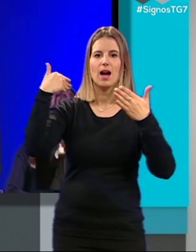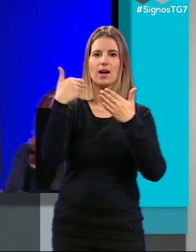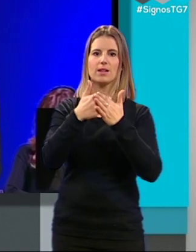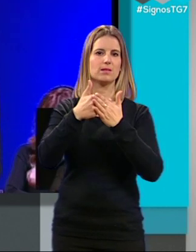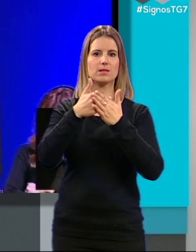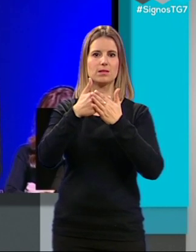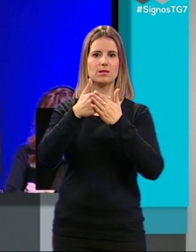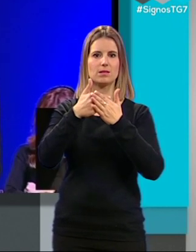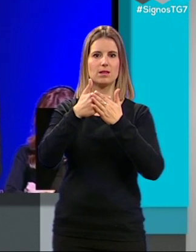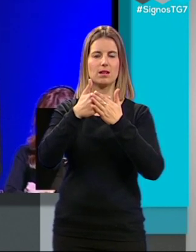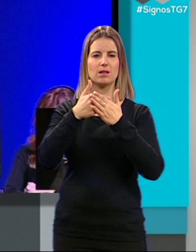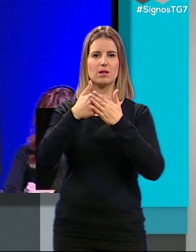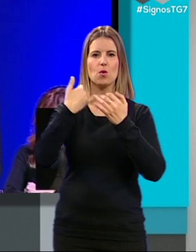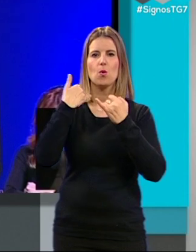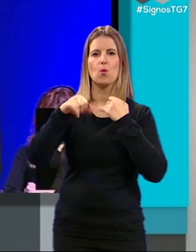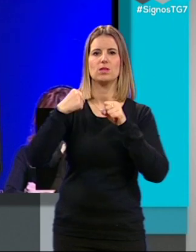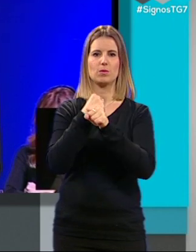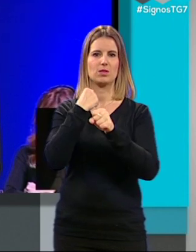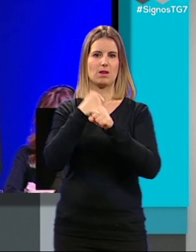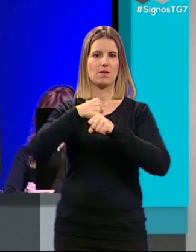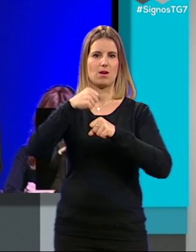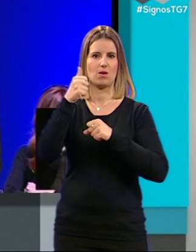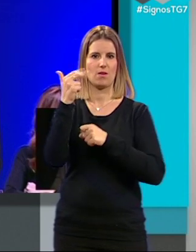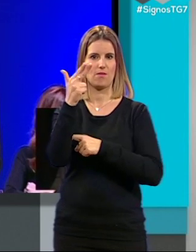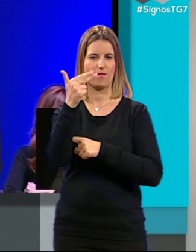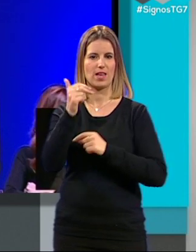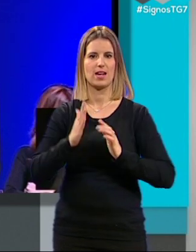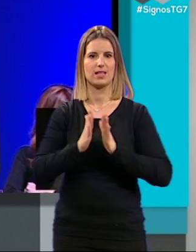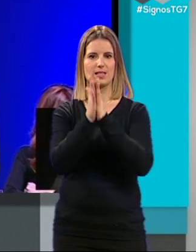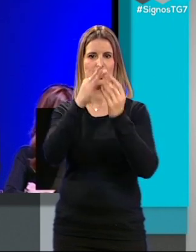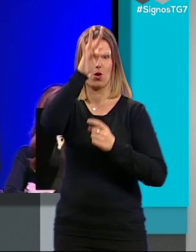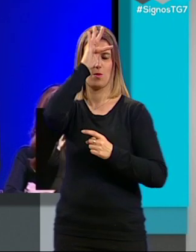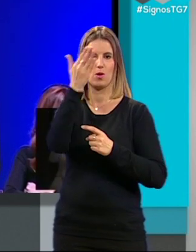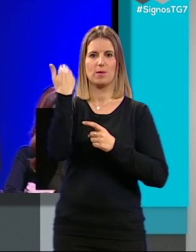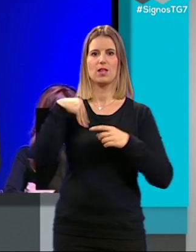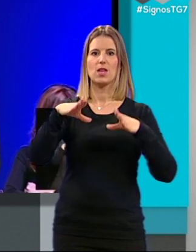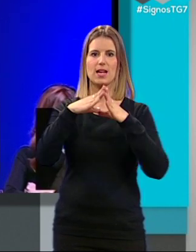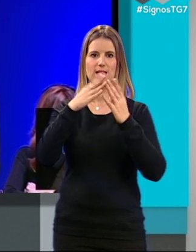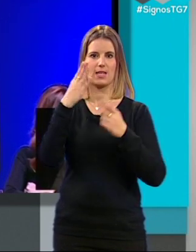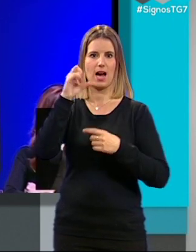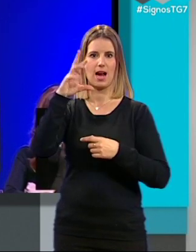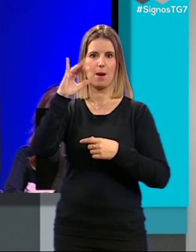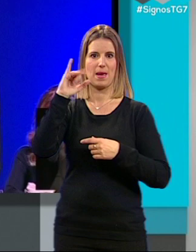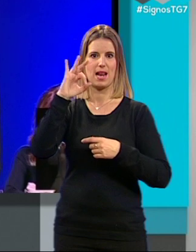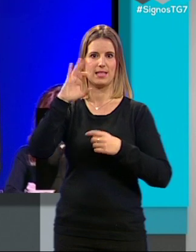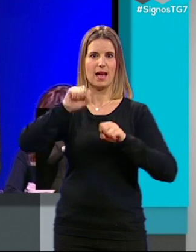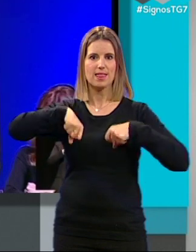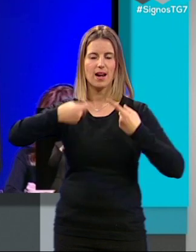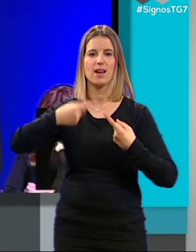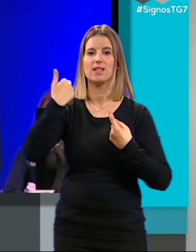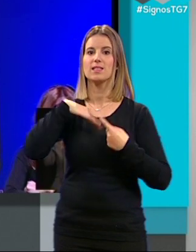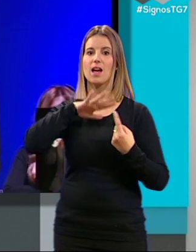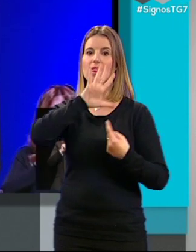en los oficios del Viernes Santo del año pasado en la iglesia de Carmelita de Escarza, han pasado 55